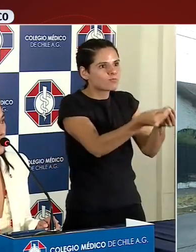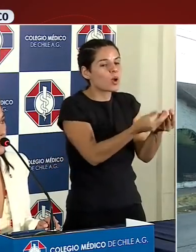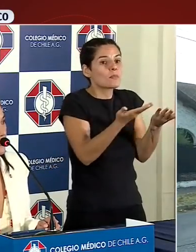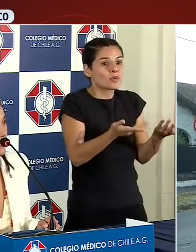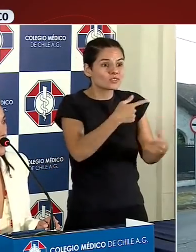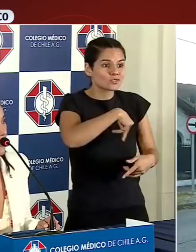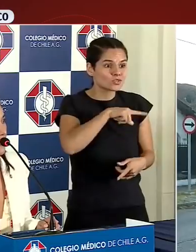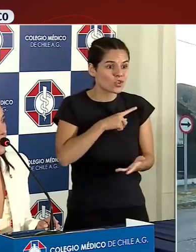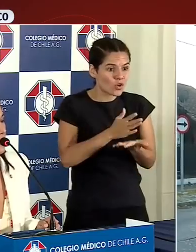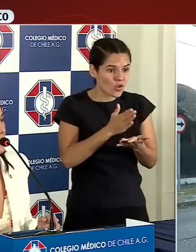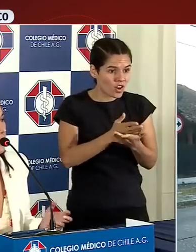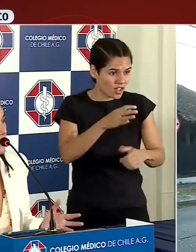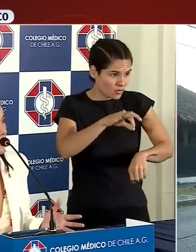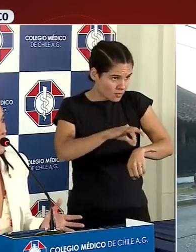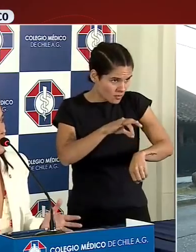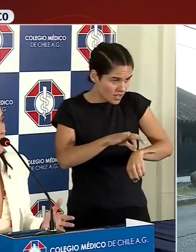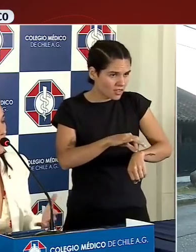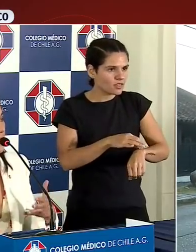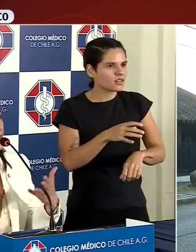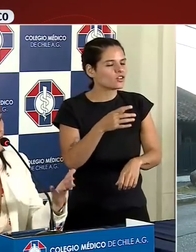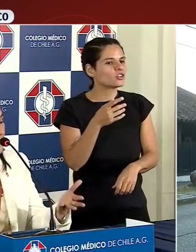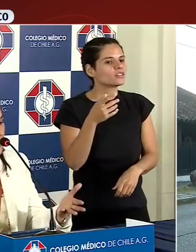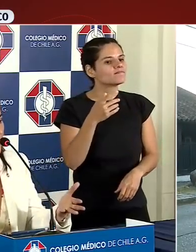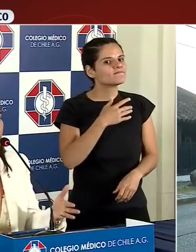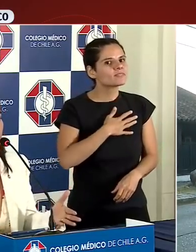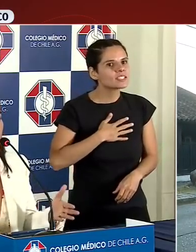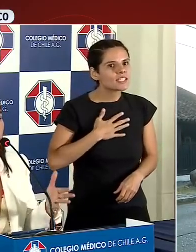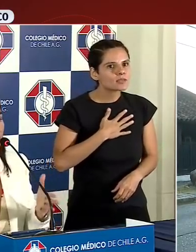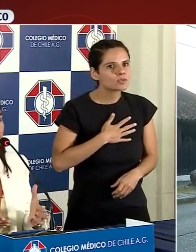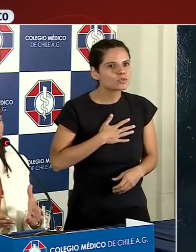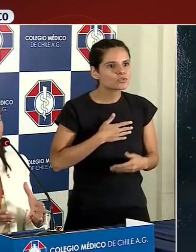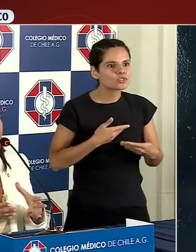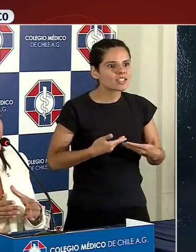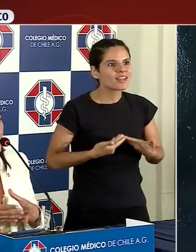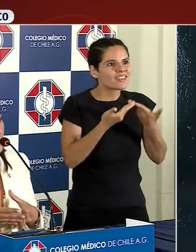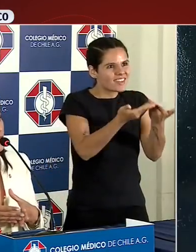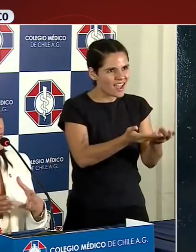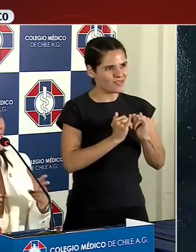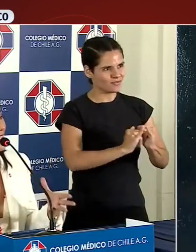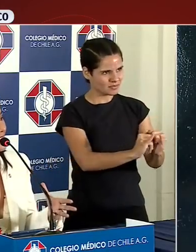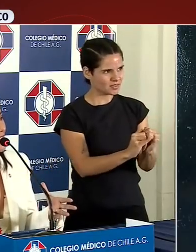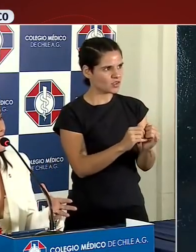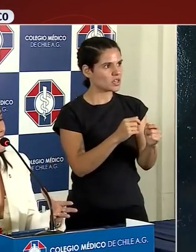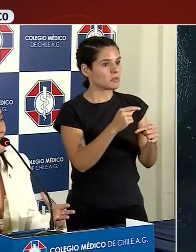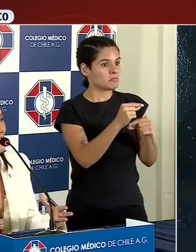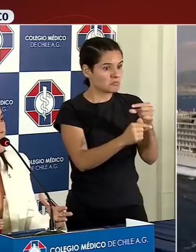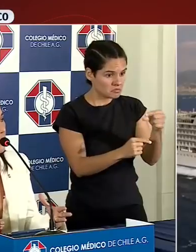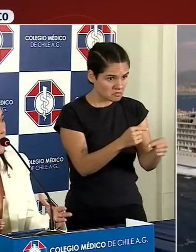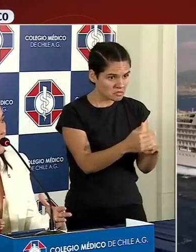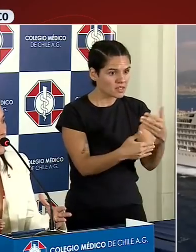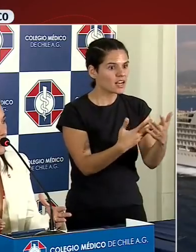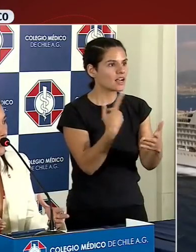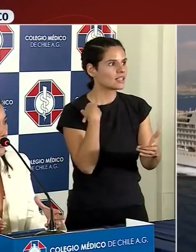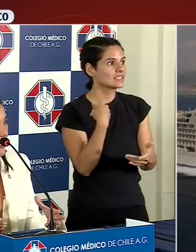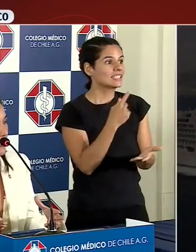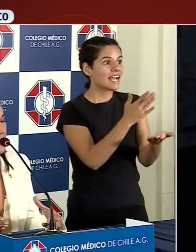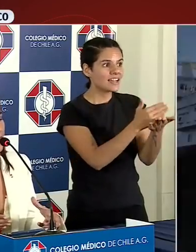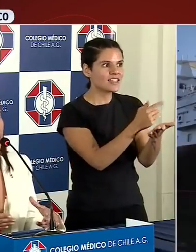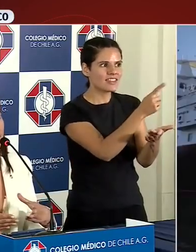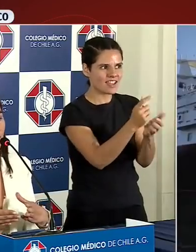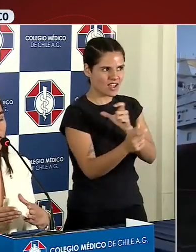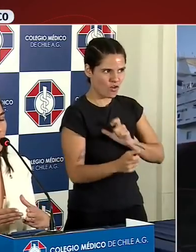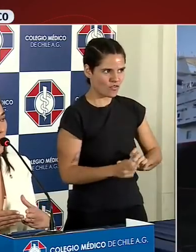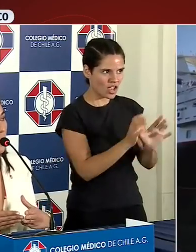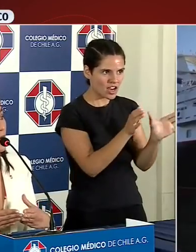Colegio Médico de Chile queremos entregarlos. Y mientras se fortalece la estrategia gubernamental,